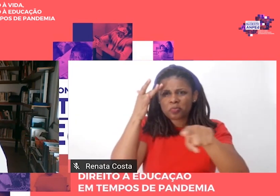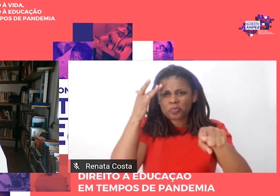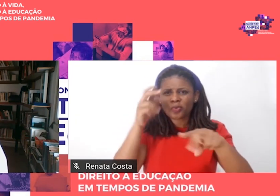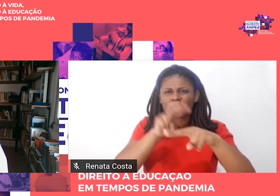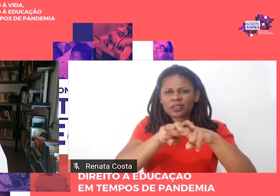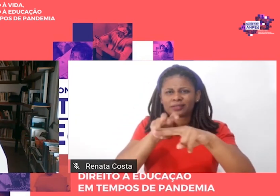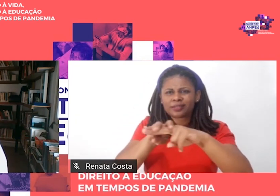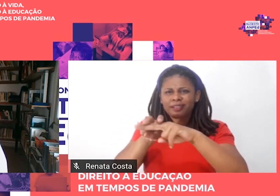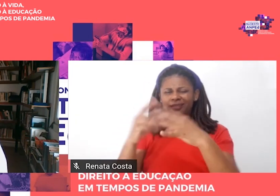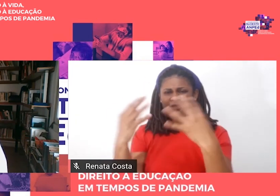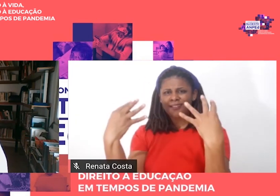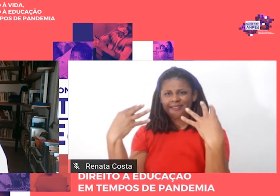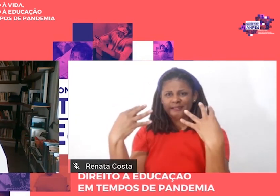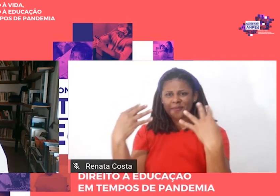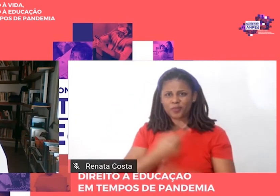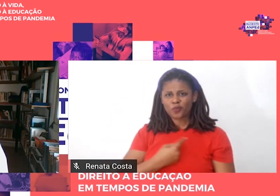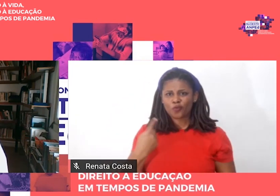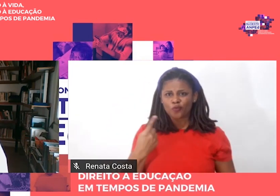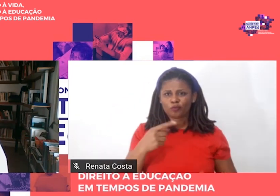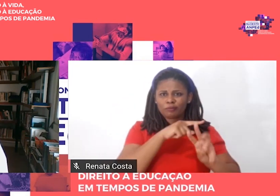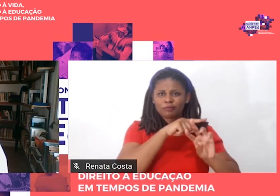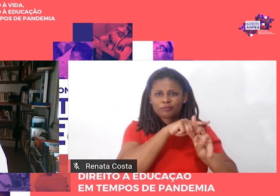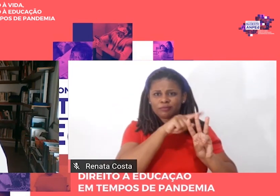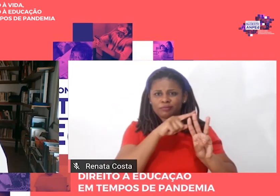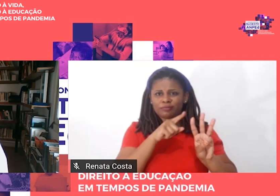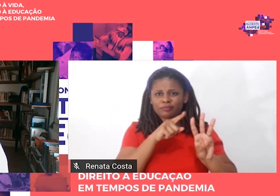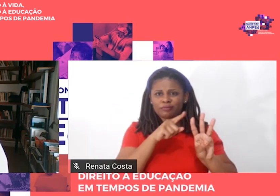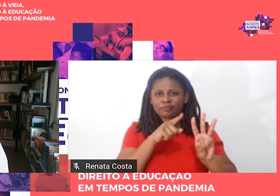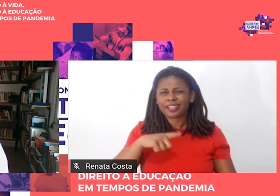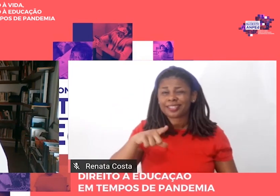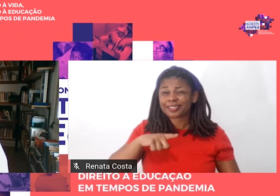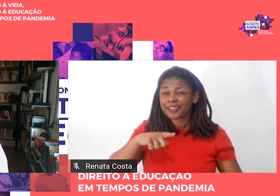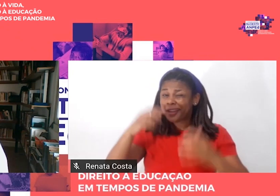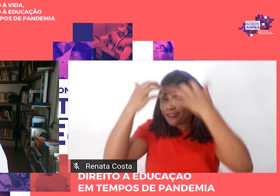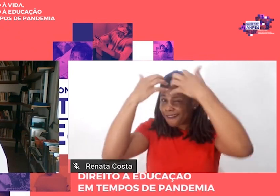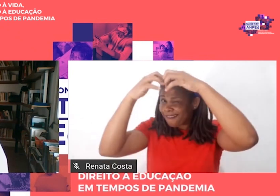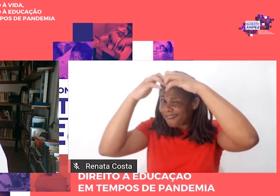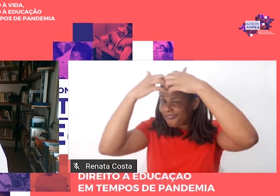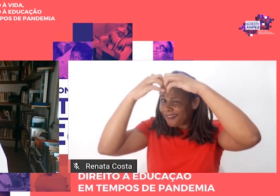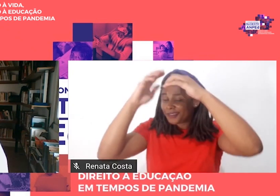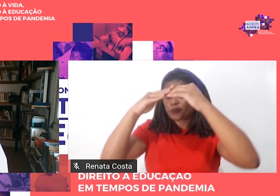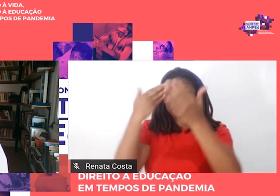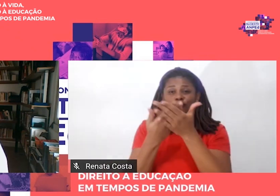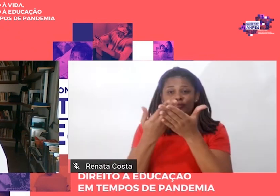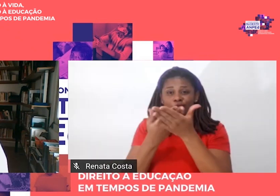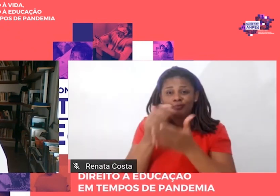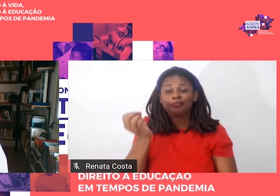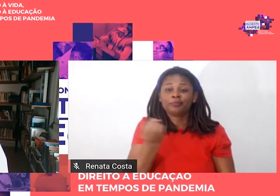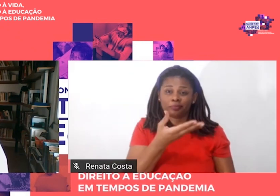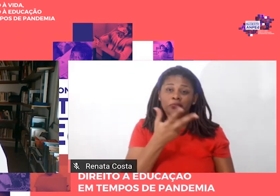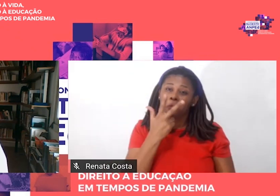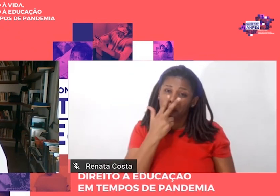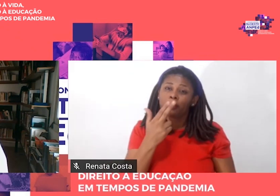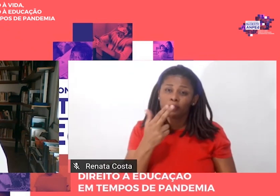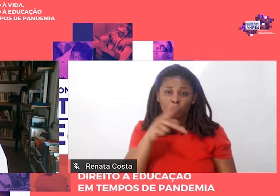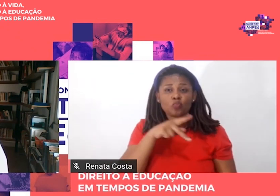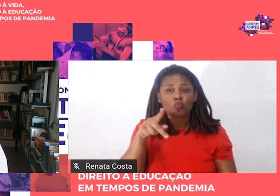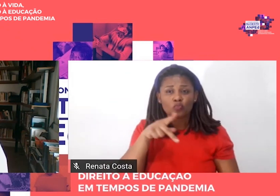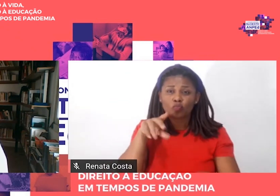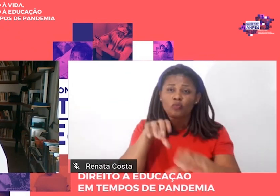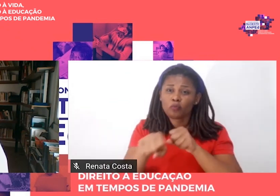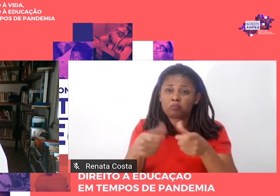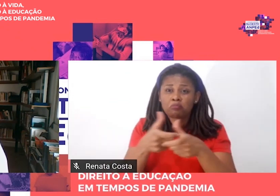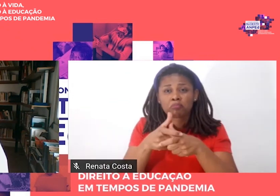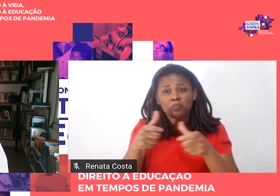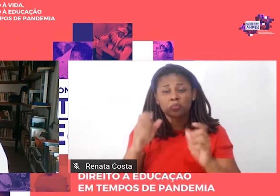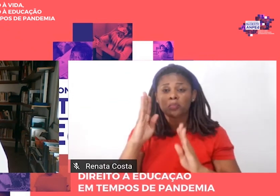no palco tem uma cabeça escolanovista. Eram professores formados entre o final da década de 50